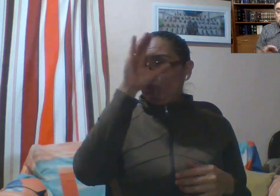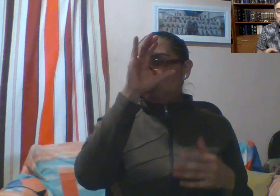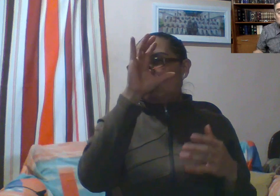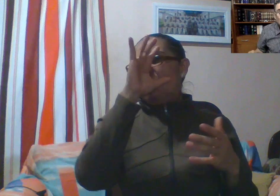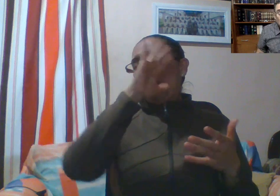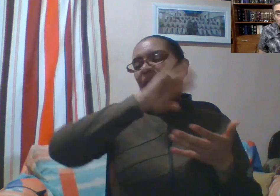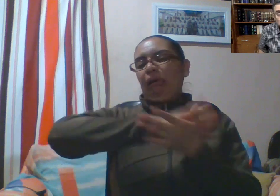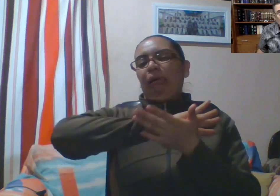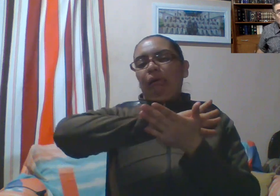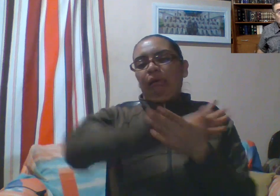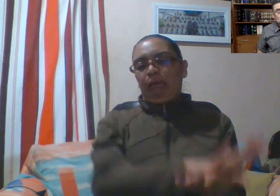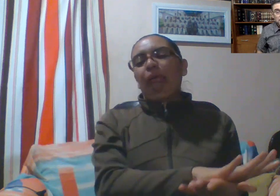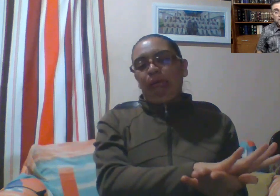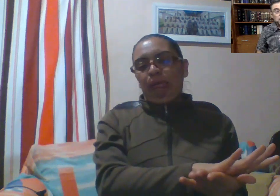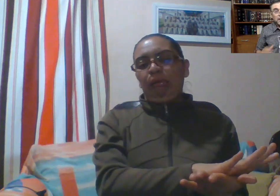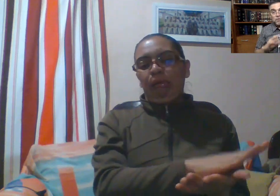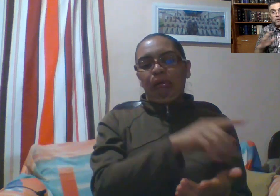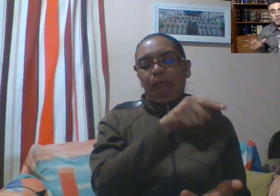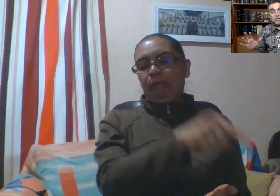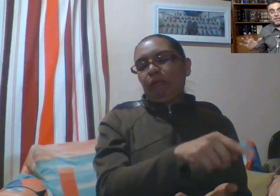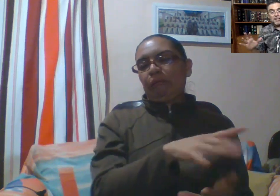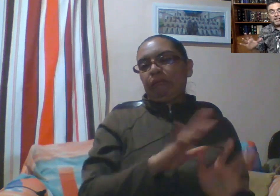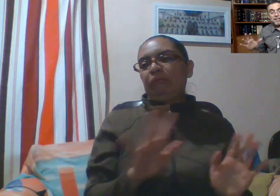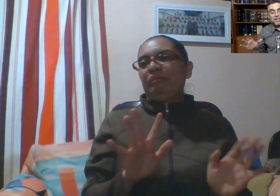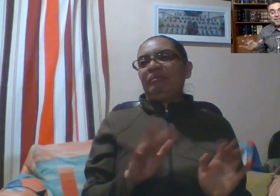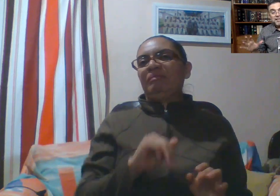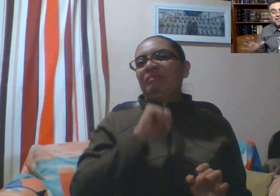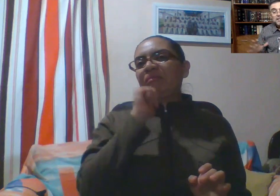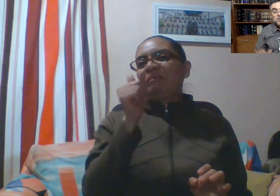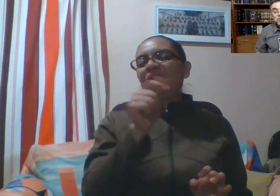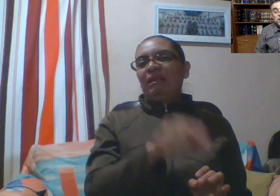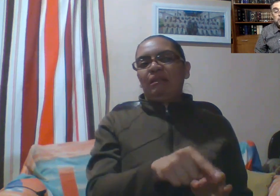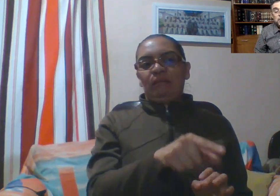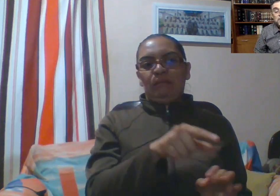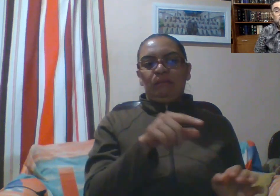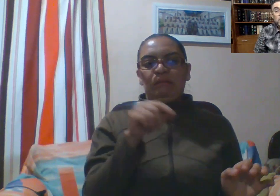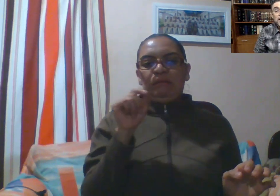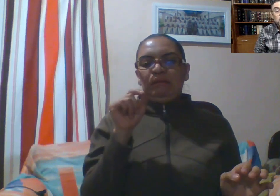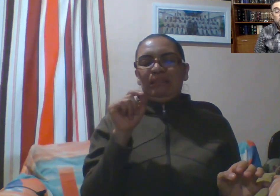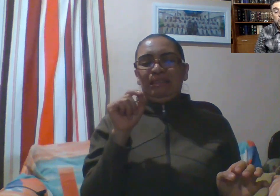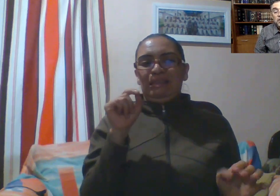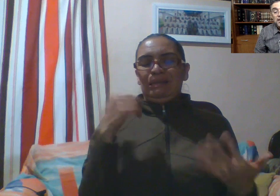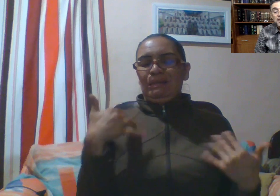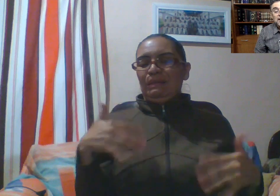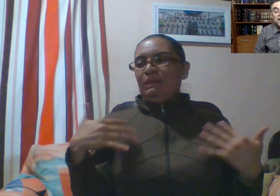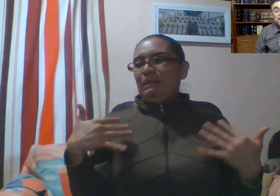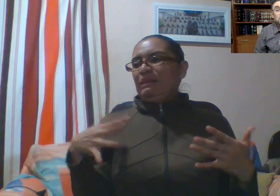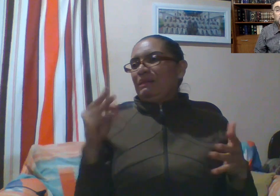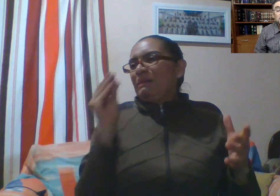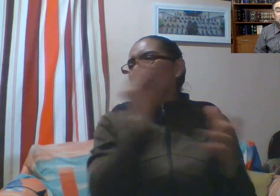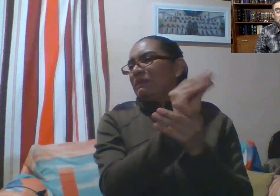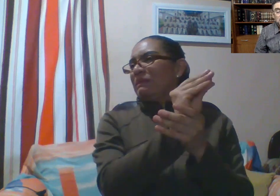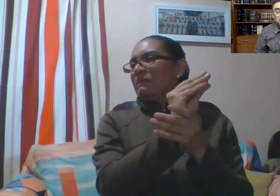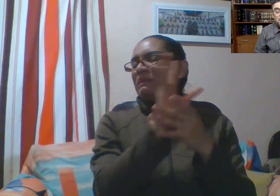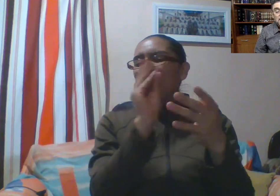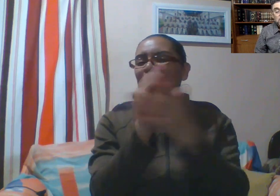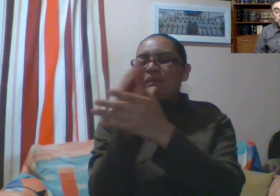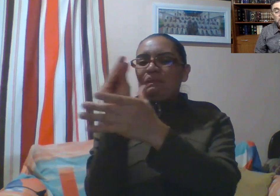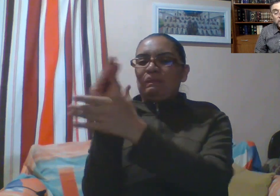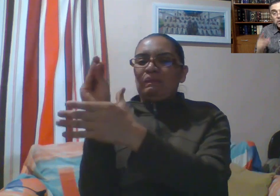nación lo hubiera escogido en un partido para ninguna cosa. Su reputación no era dudosa, era nefasta. Su encuentro